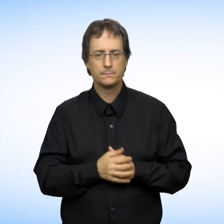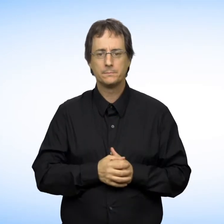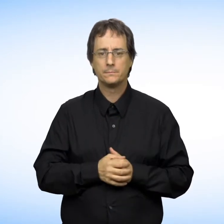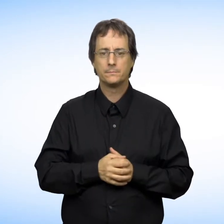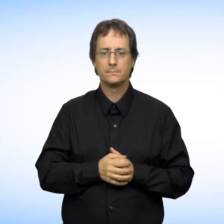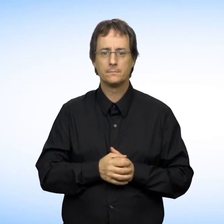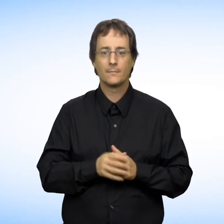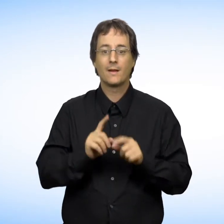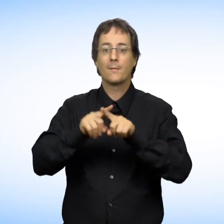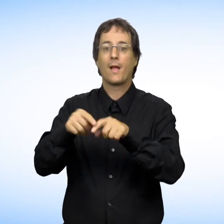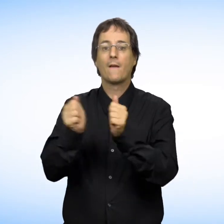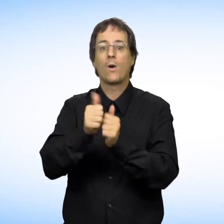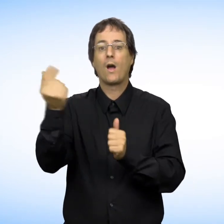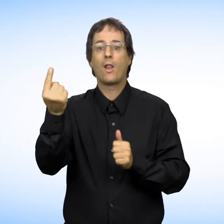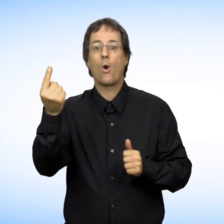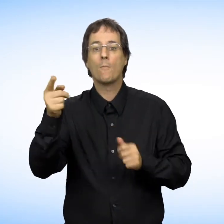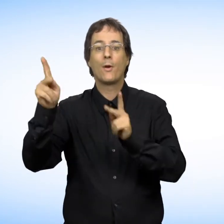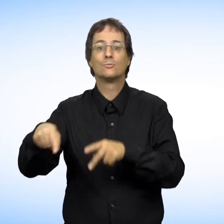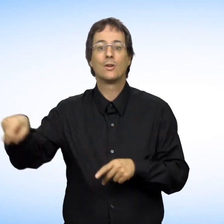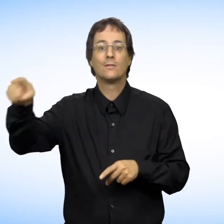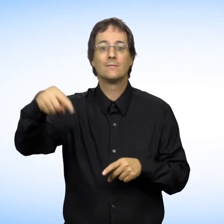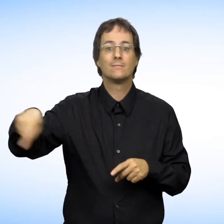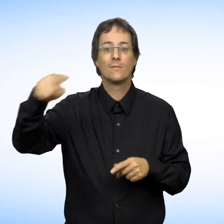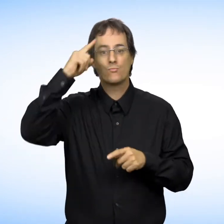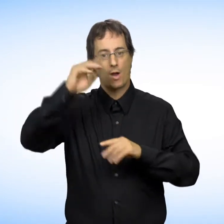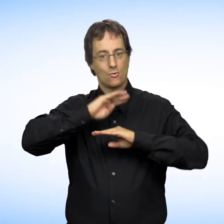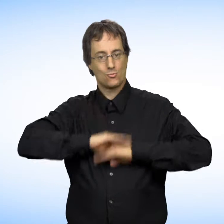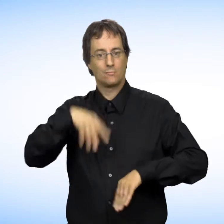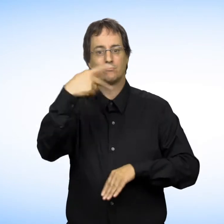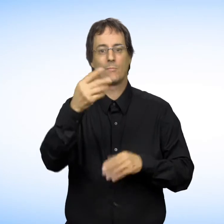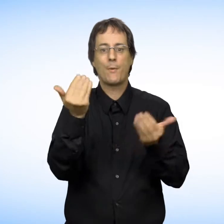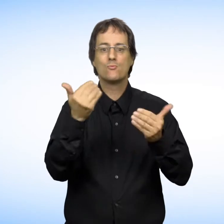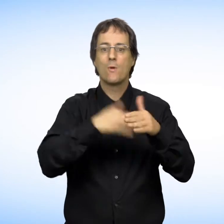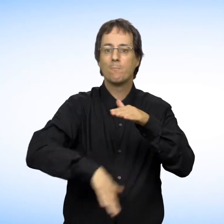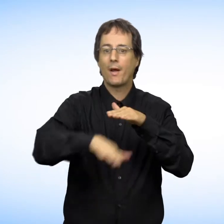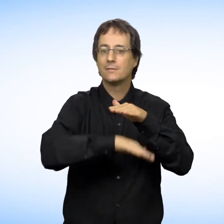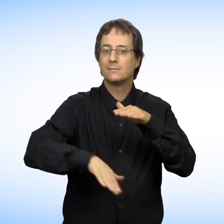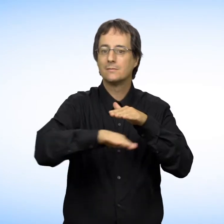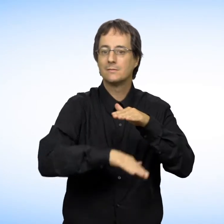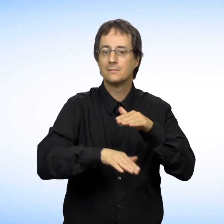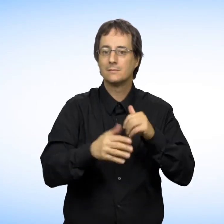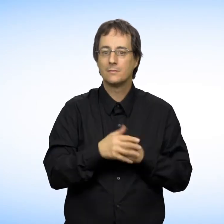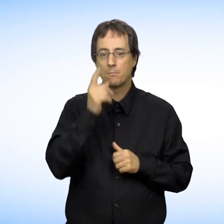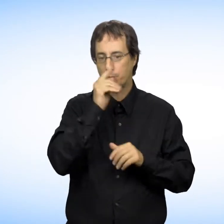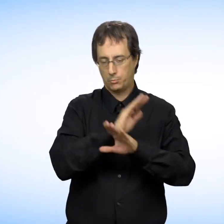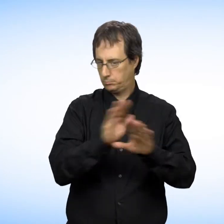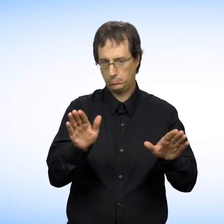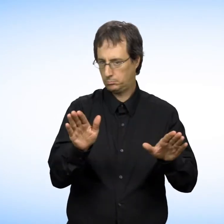ou culturellement, et dépendante de quelqu'un d'autre pour assurer vos besoins de base, on